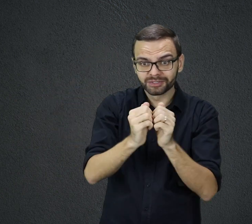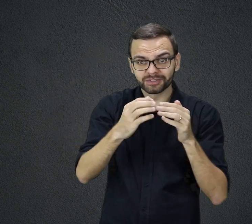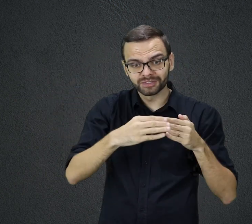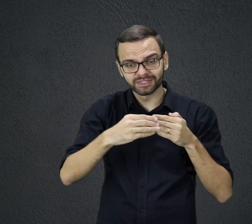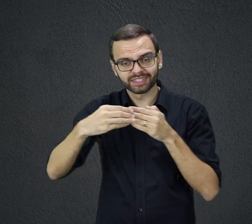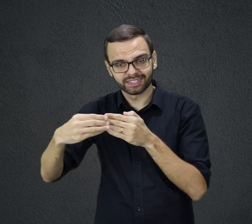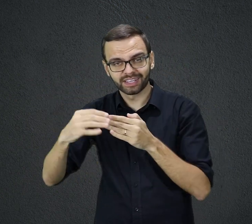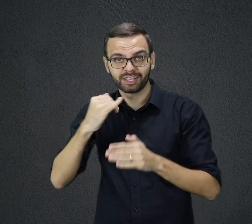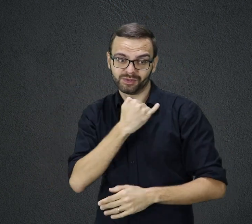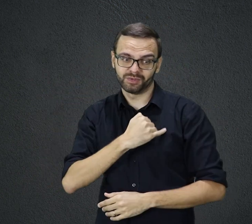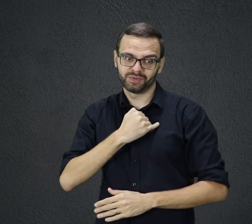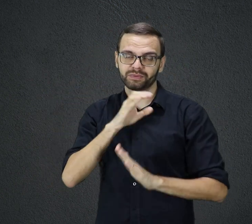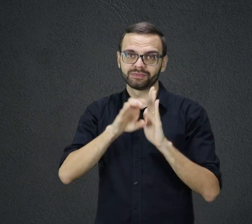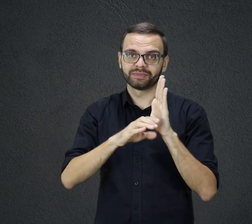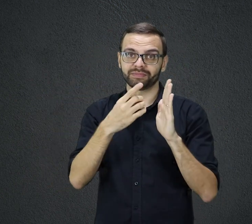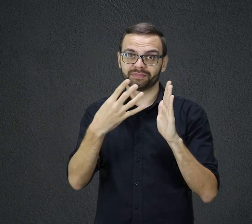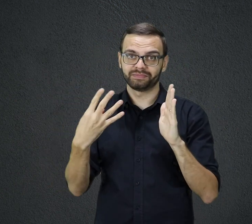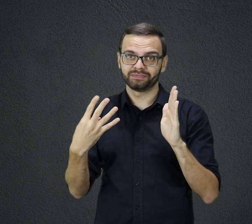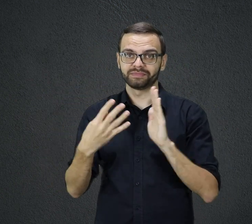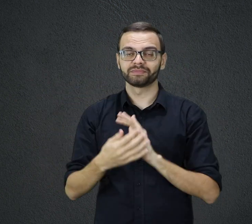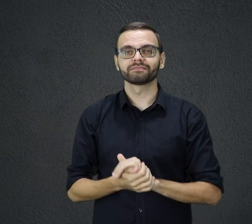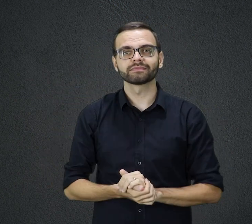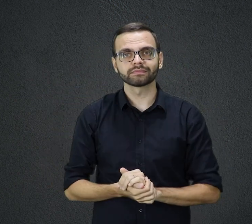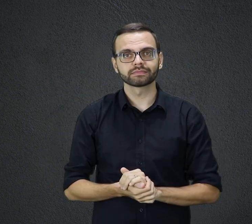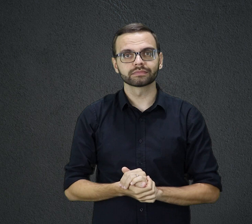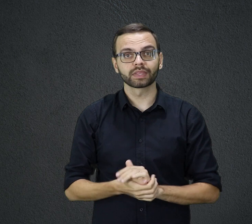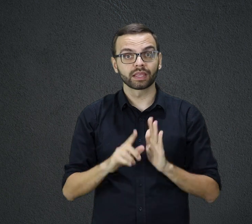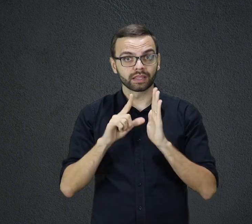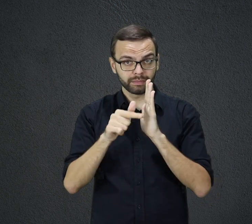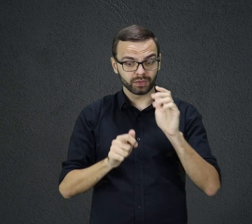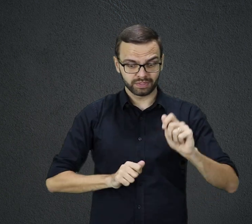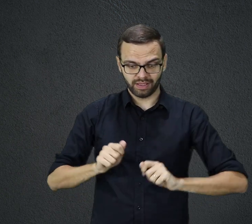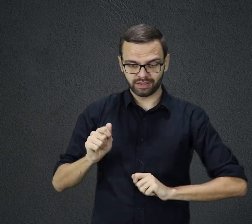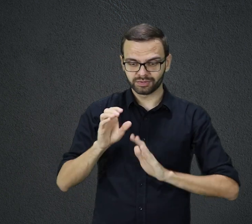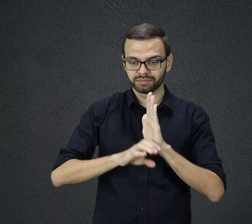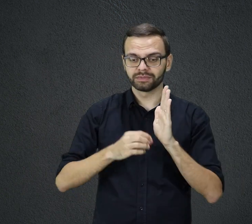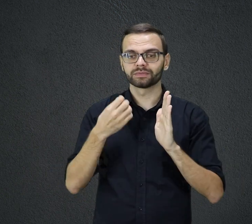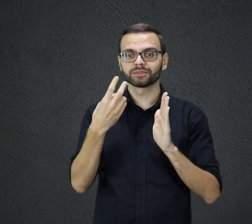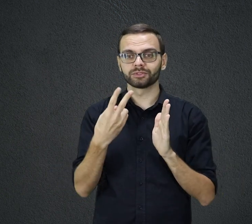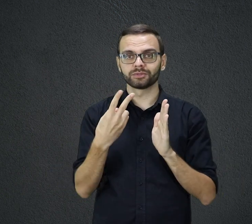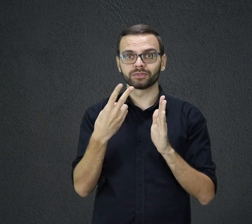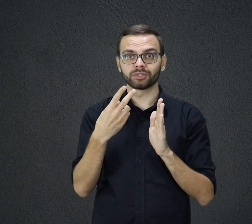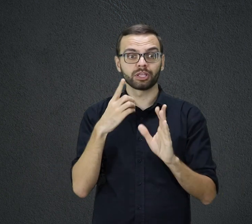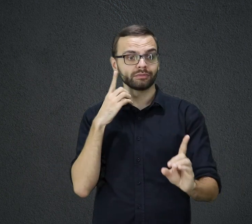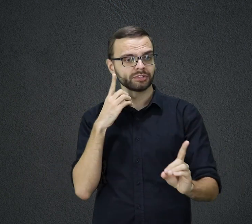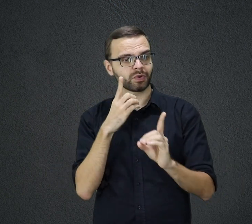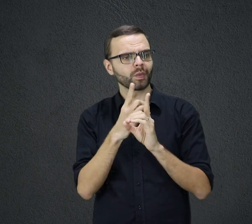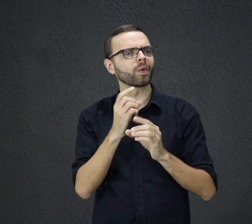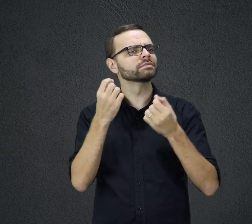João capítulo 14. Pouco depois, em Atos capítulo 2, encontramos o relato do cumprimento dessas